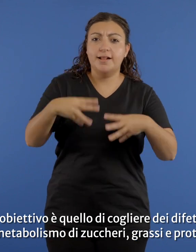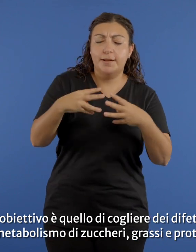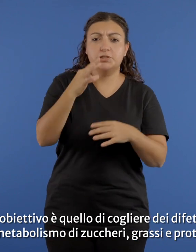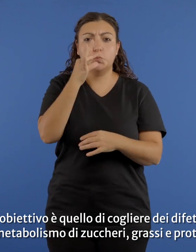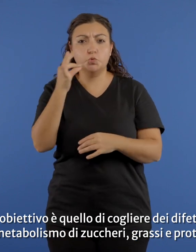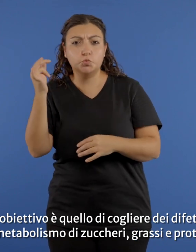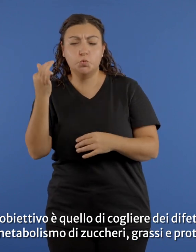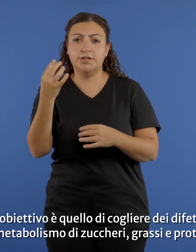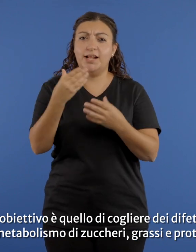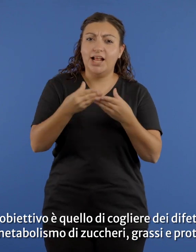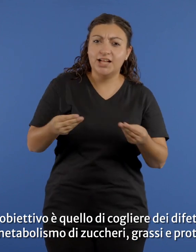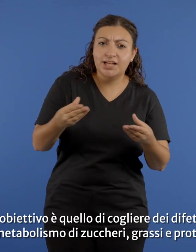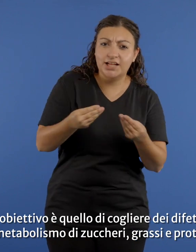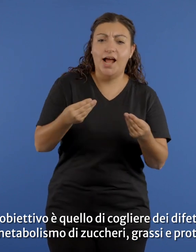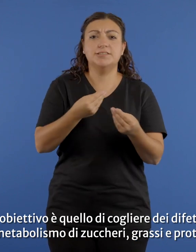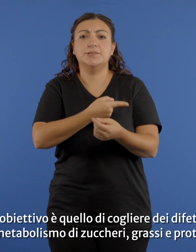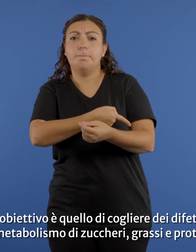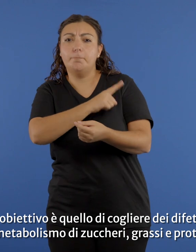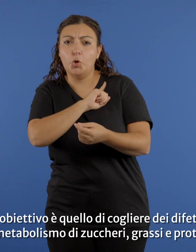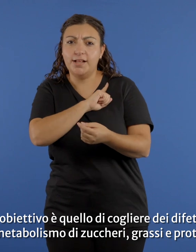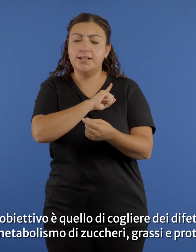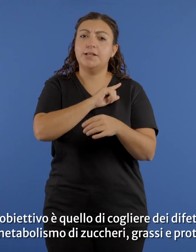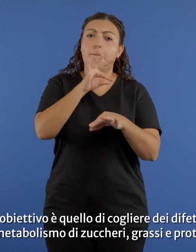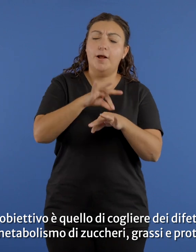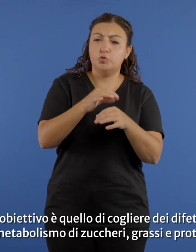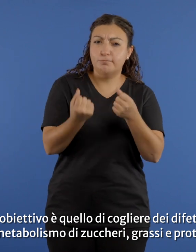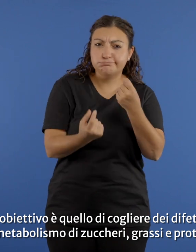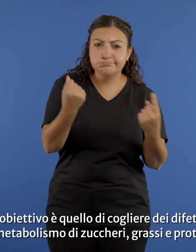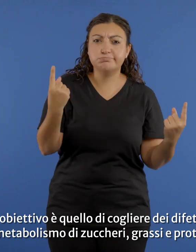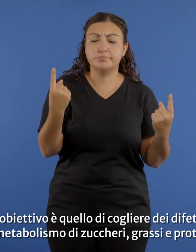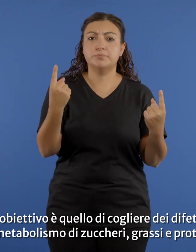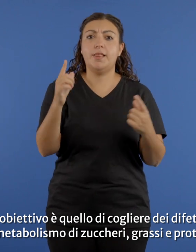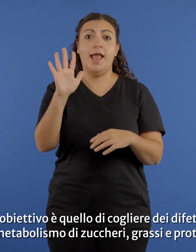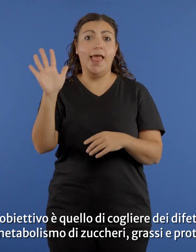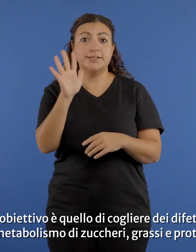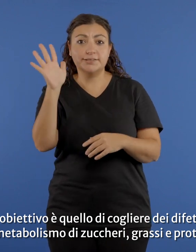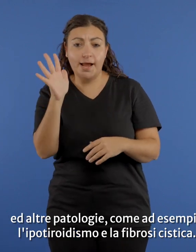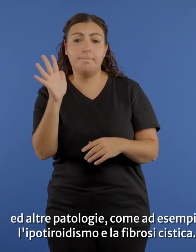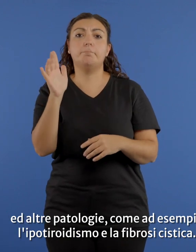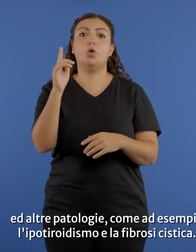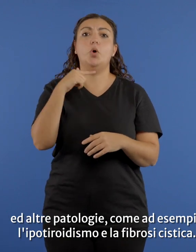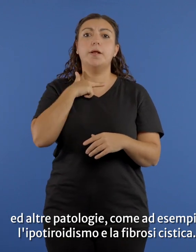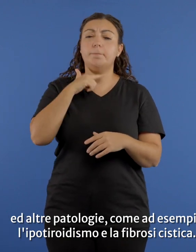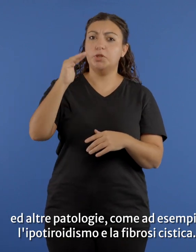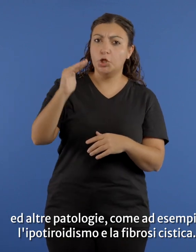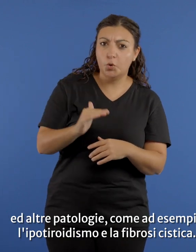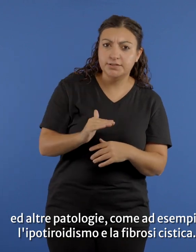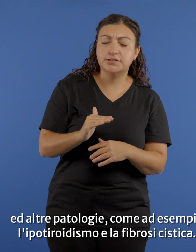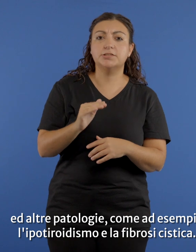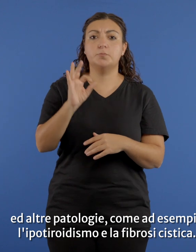è quello di cogliere dei difetti del metabolismo di zuccheri, grassi e proteine ed altre patologie, come ad esempio